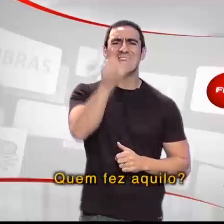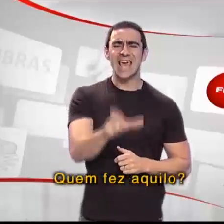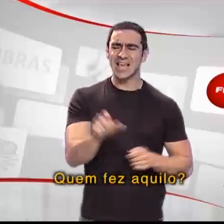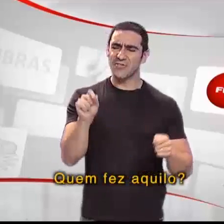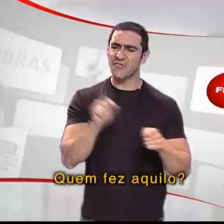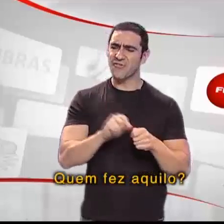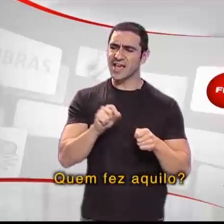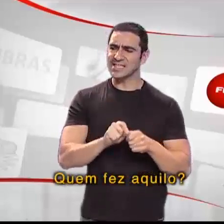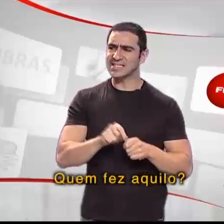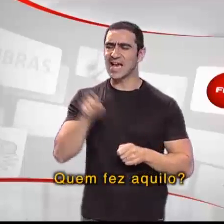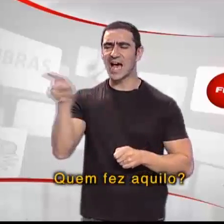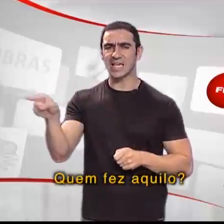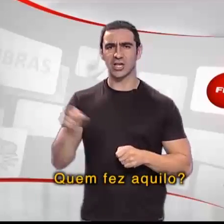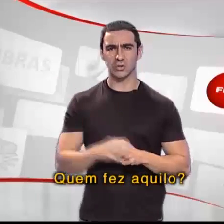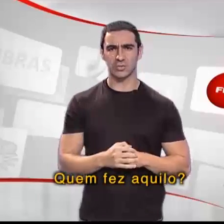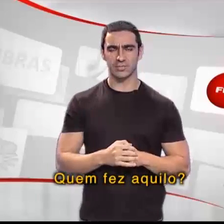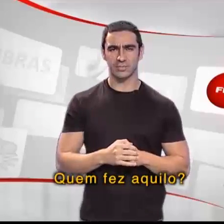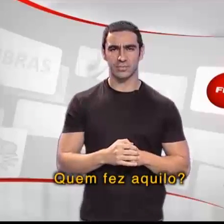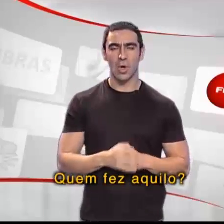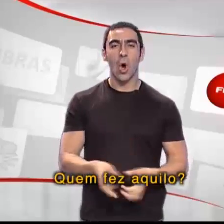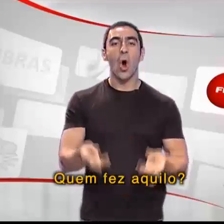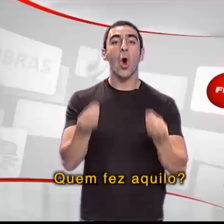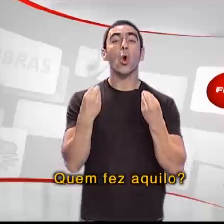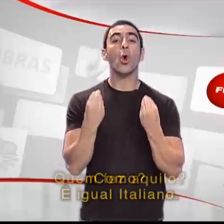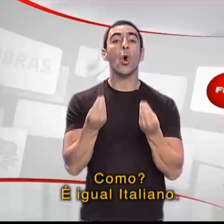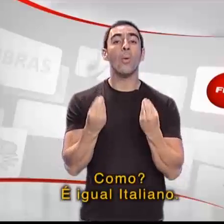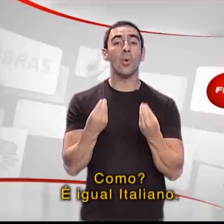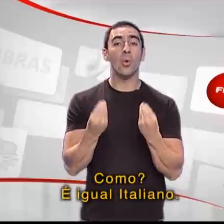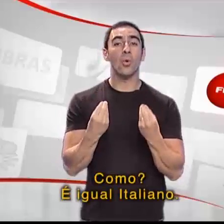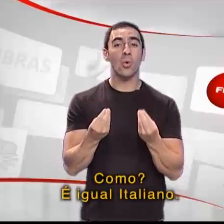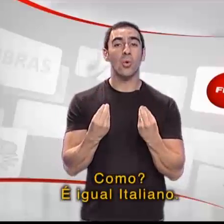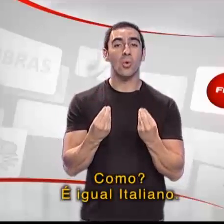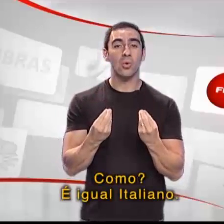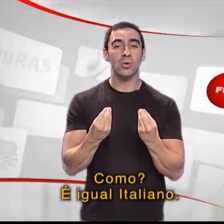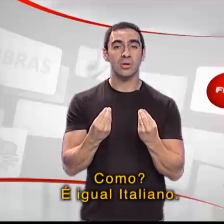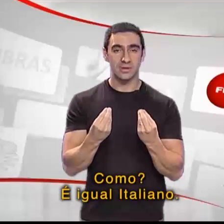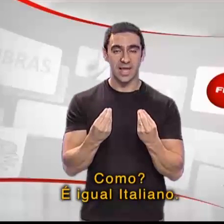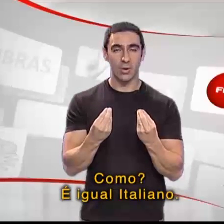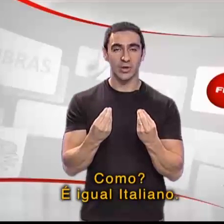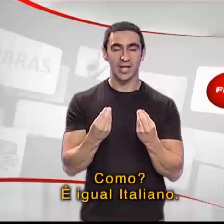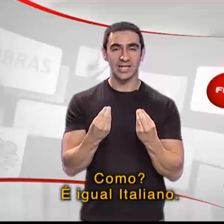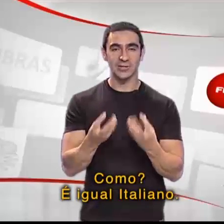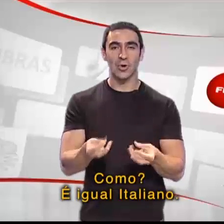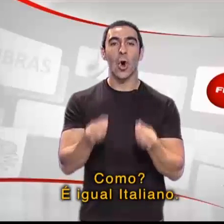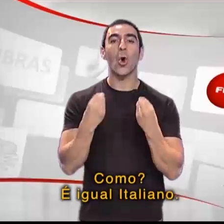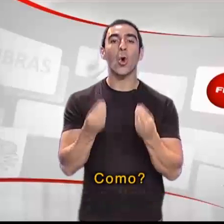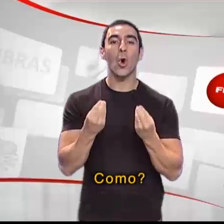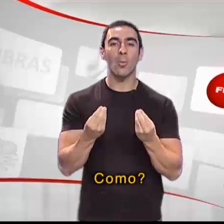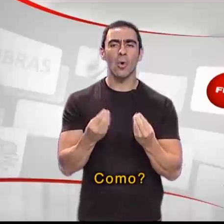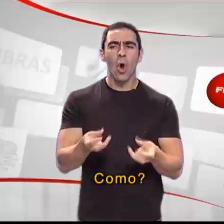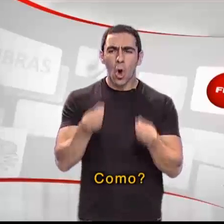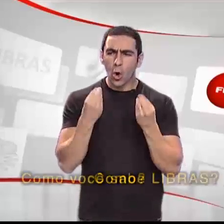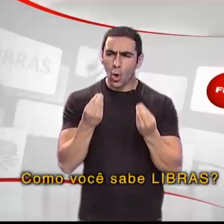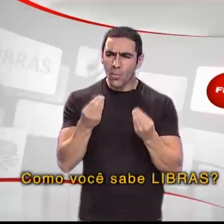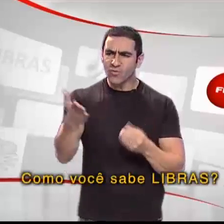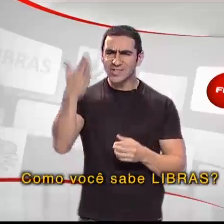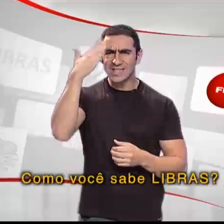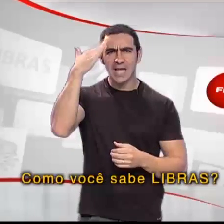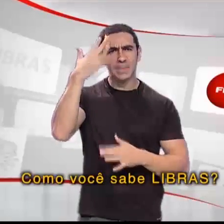Quem fez aquilo? Como? É igual italiano. Como? Como você sabe